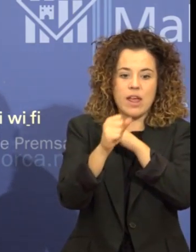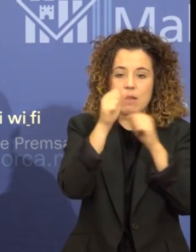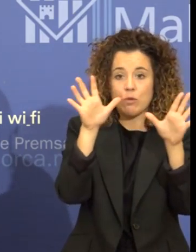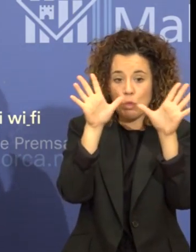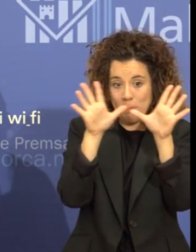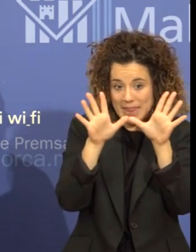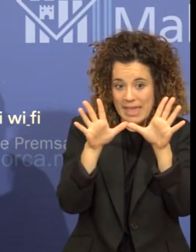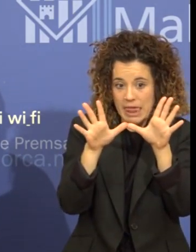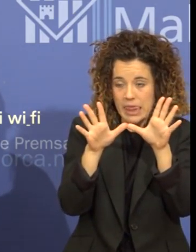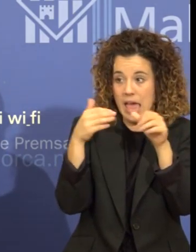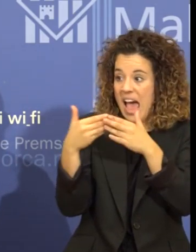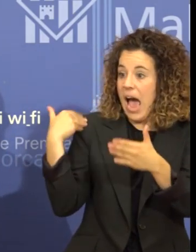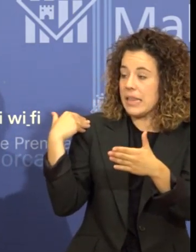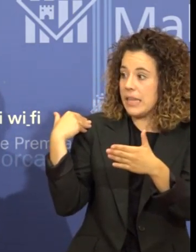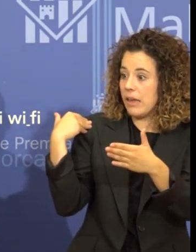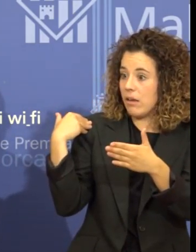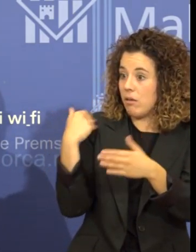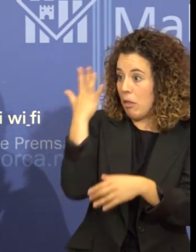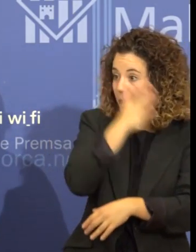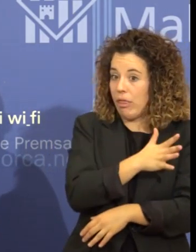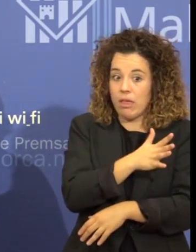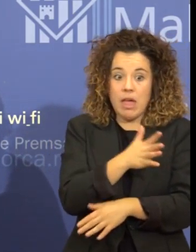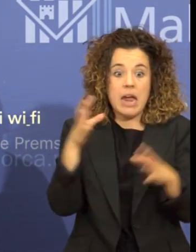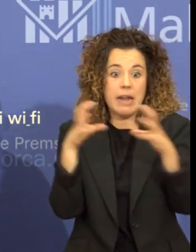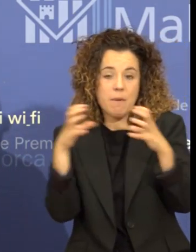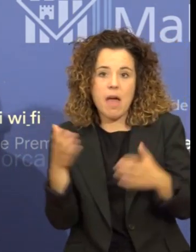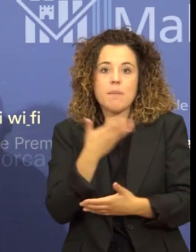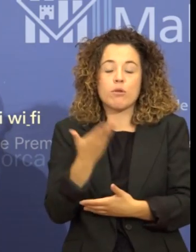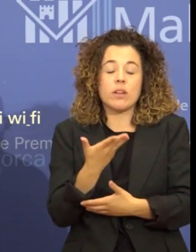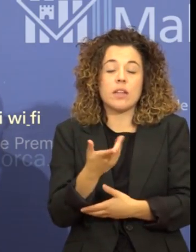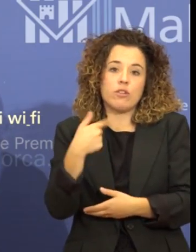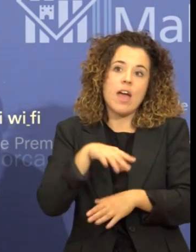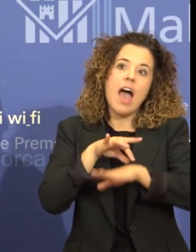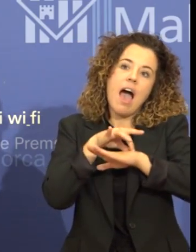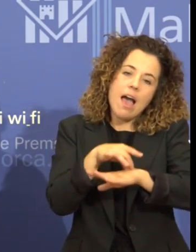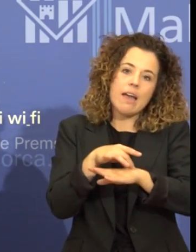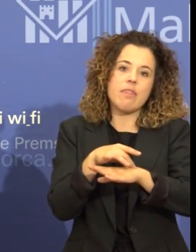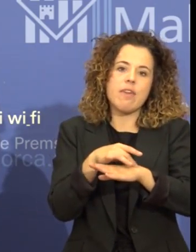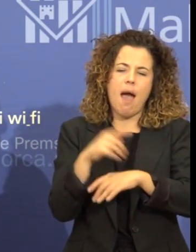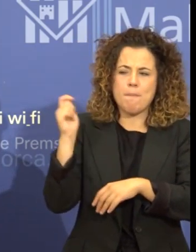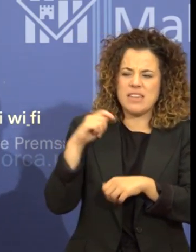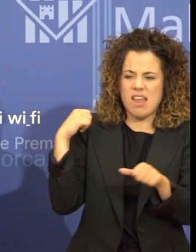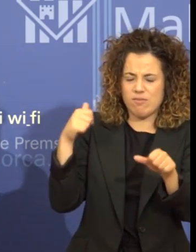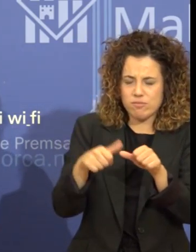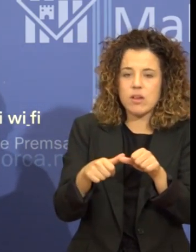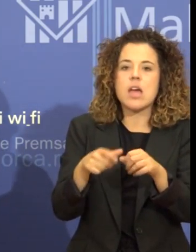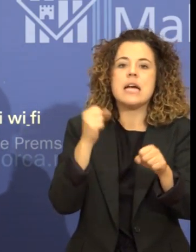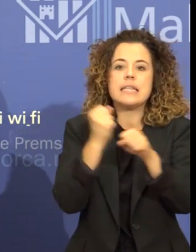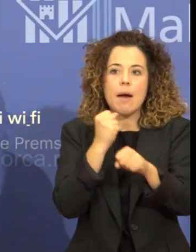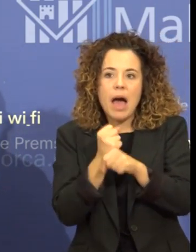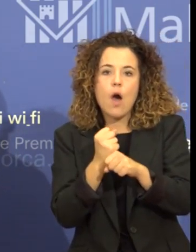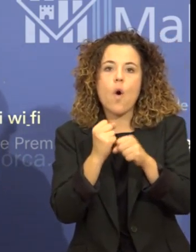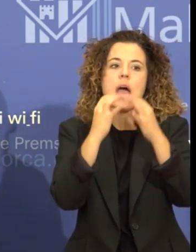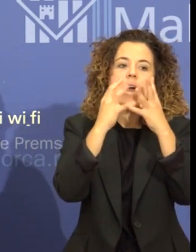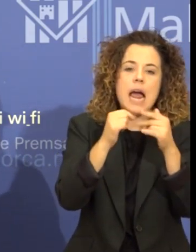desconeixia la seva gravetat i la seva importància. Aquí també per part de l'agència durant els darrers mesos han fet aquesta tasca de calcular